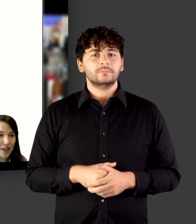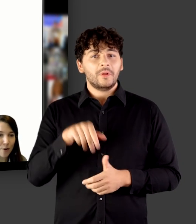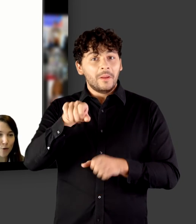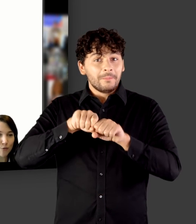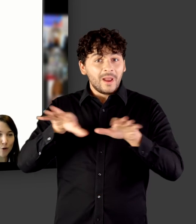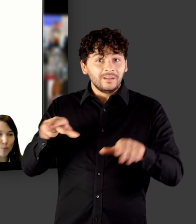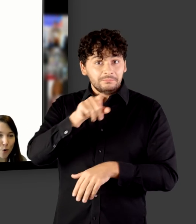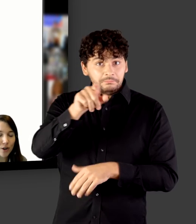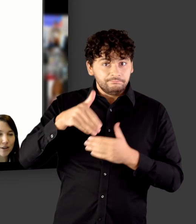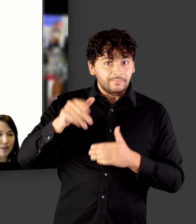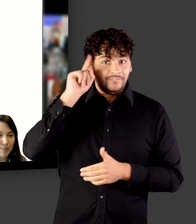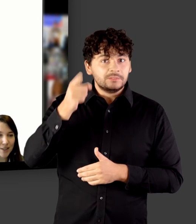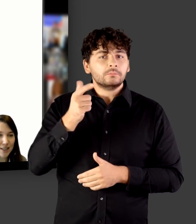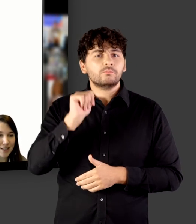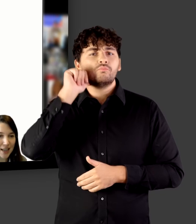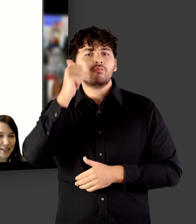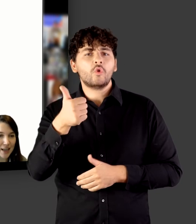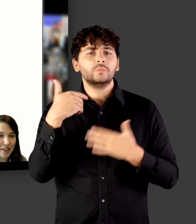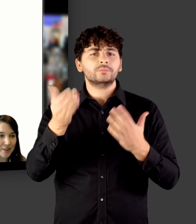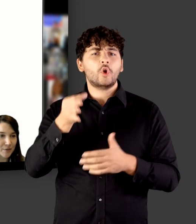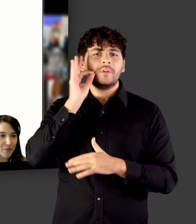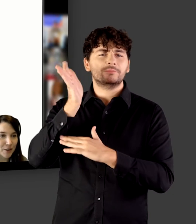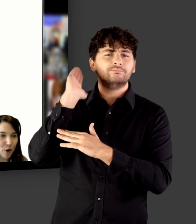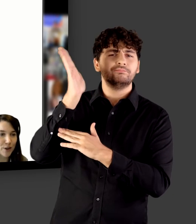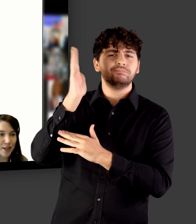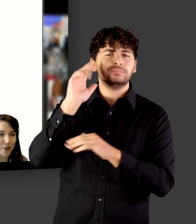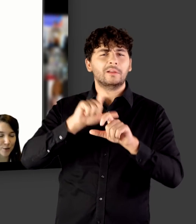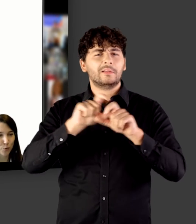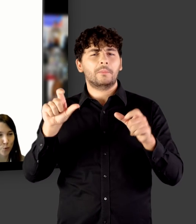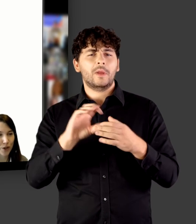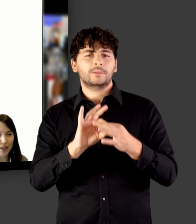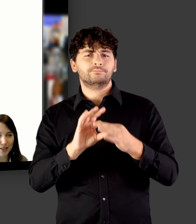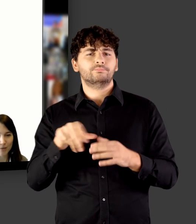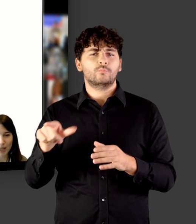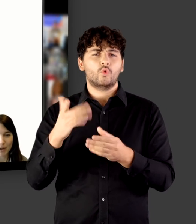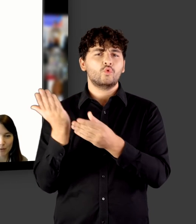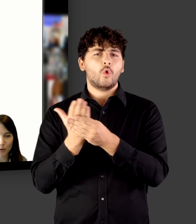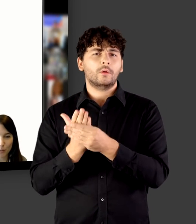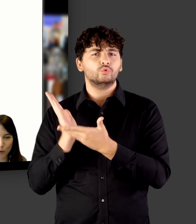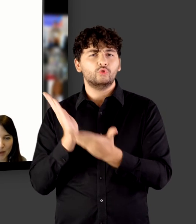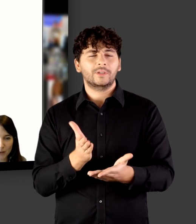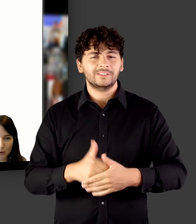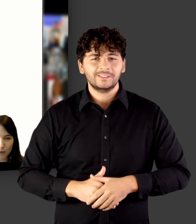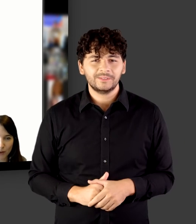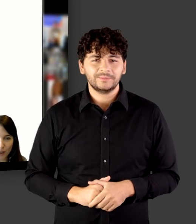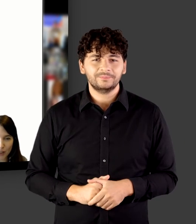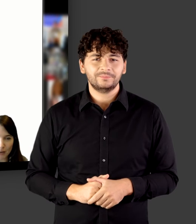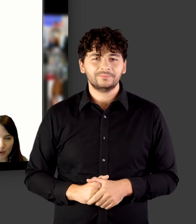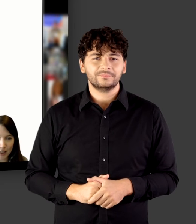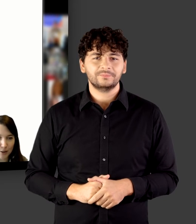auch hören wollen, morgen gibt es dann direkt eine Coffee-Lecture zu dem Thema, zu unserem Dokumenten-Server, zu den ganzen